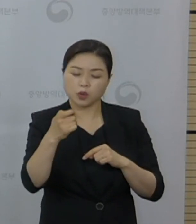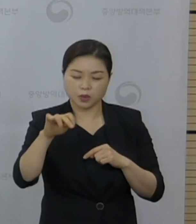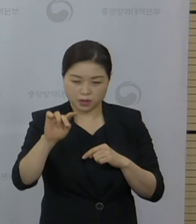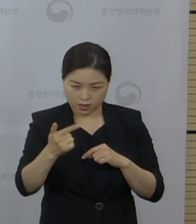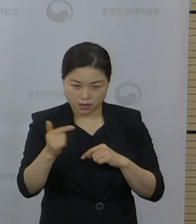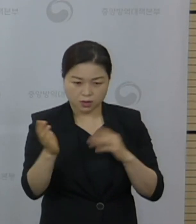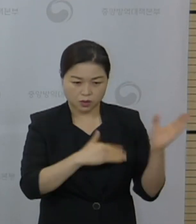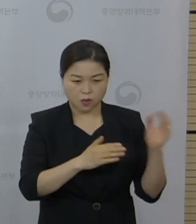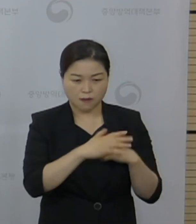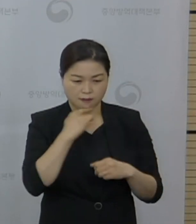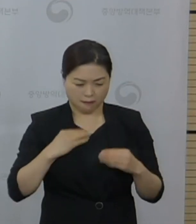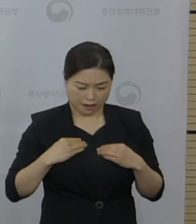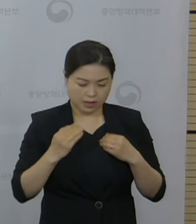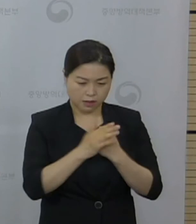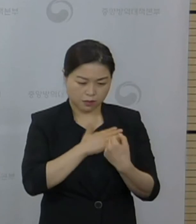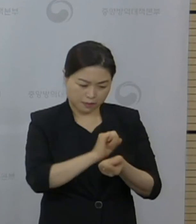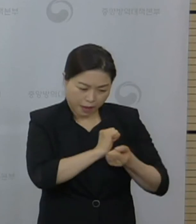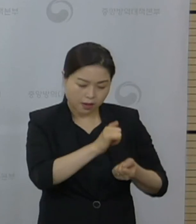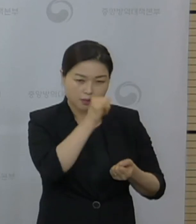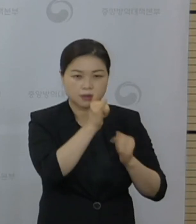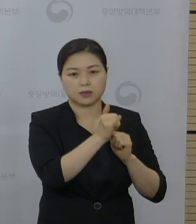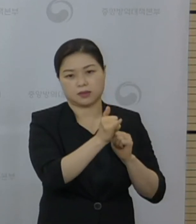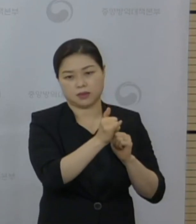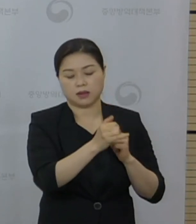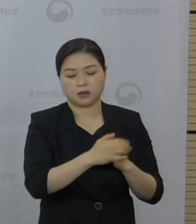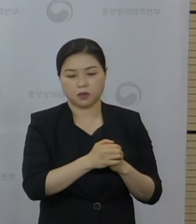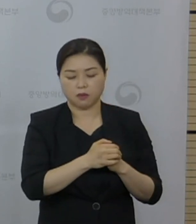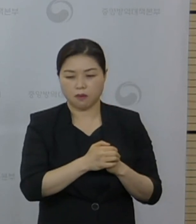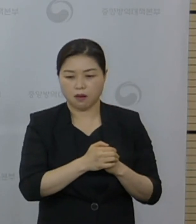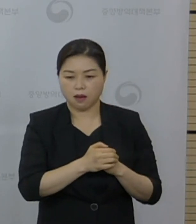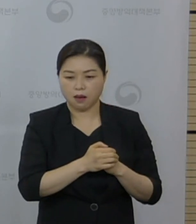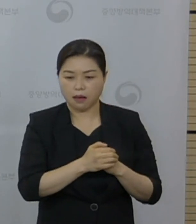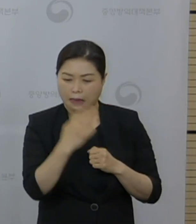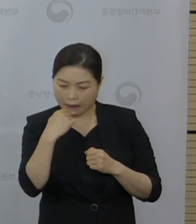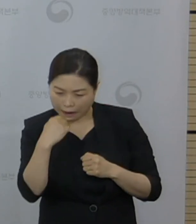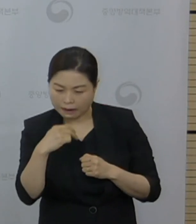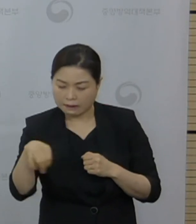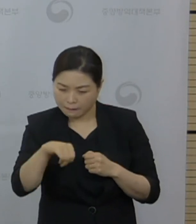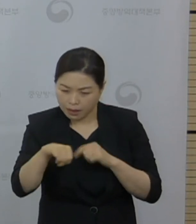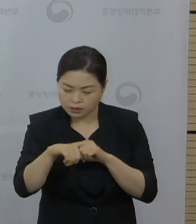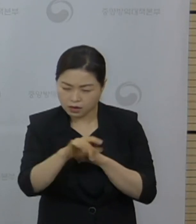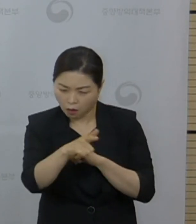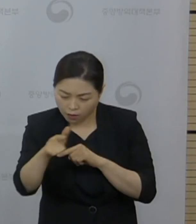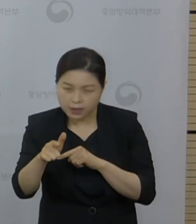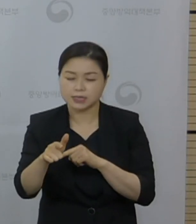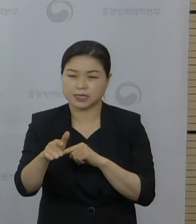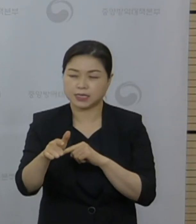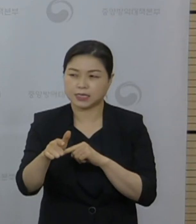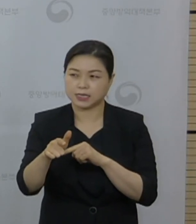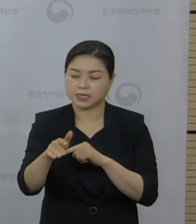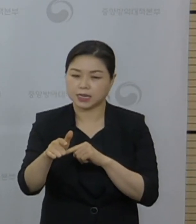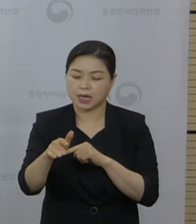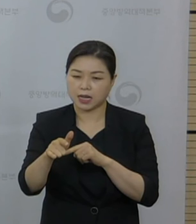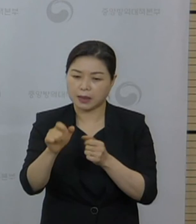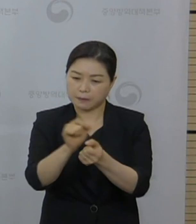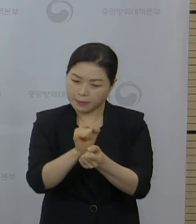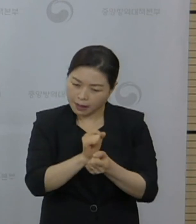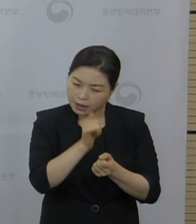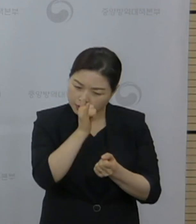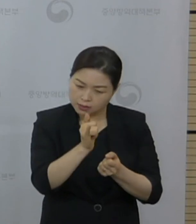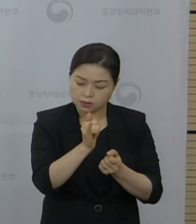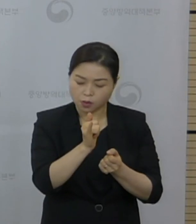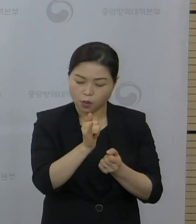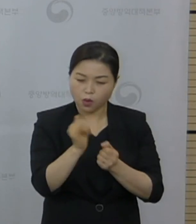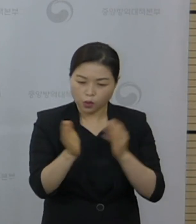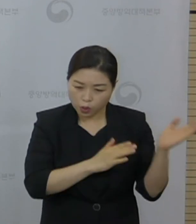바이러스 계열에 대해서는 아마 저희가 인플루엔자라든가 콕사케 엔테로 여러 가지 바이러스에 현재 지금 알려져 있는 코로나